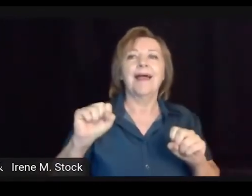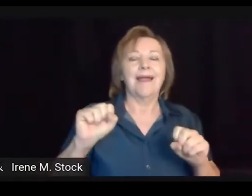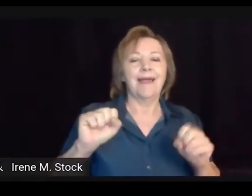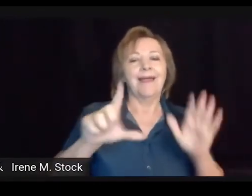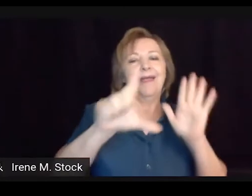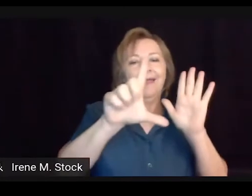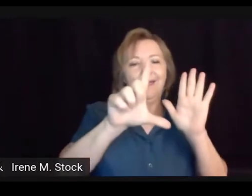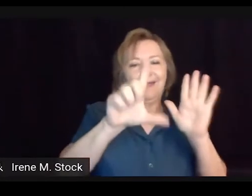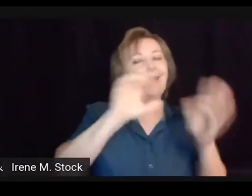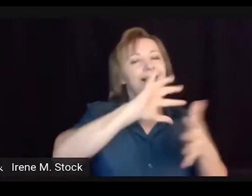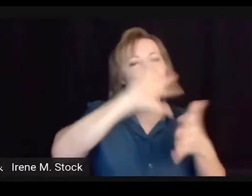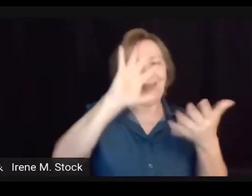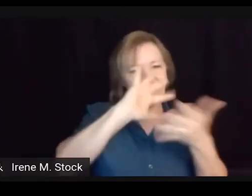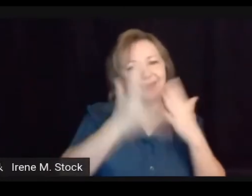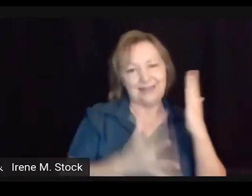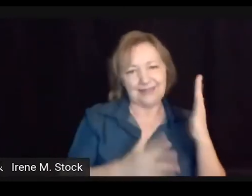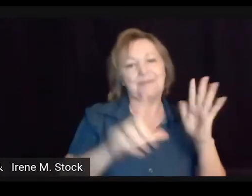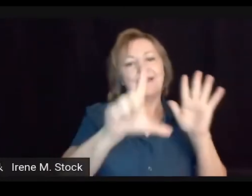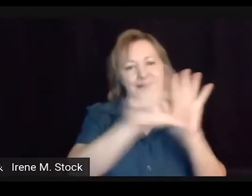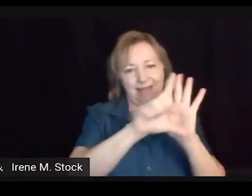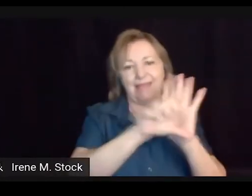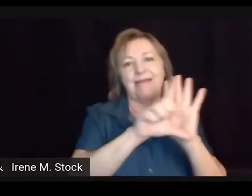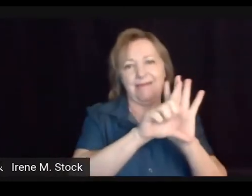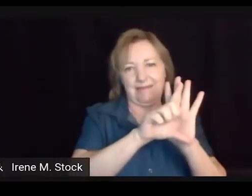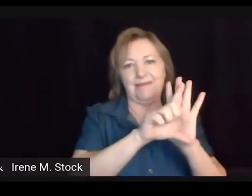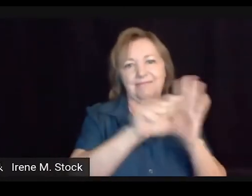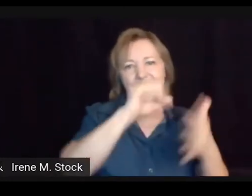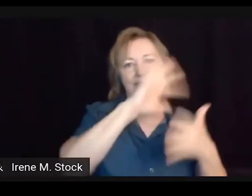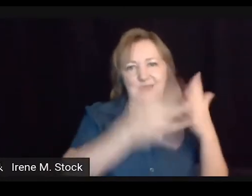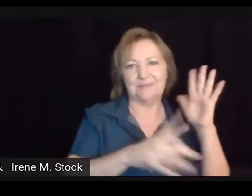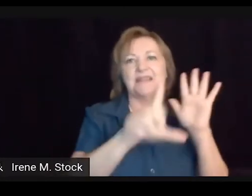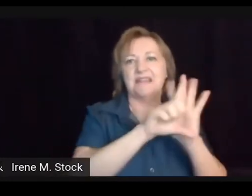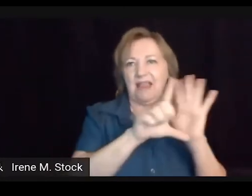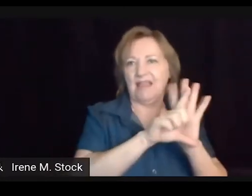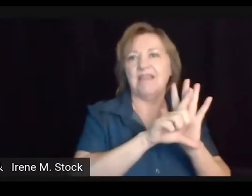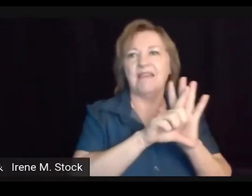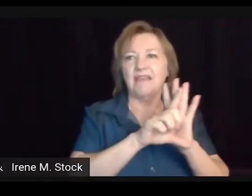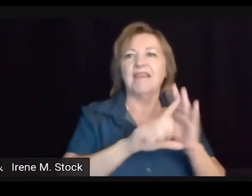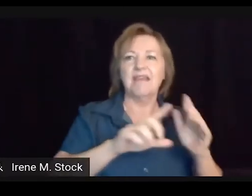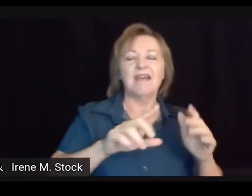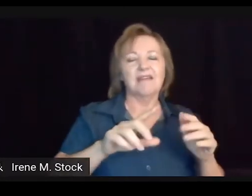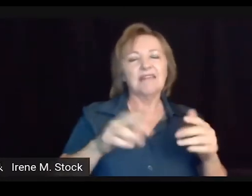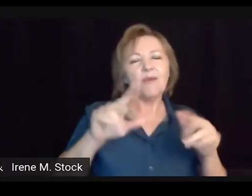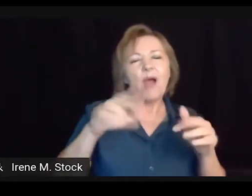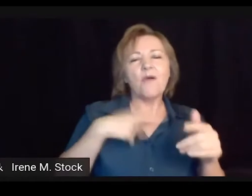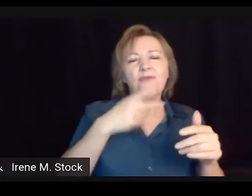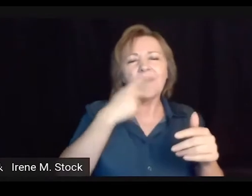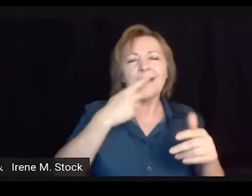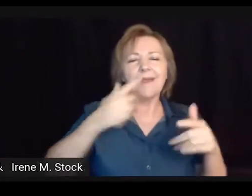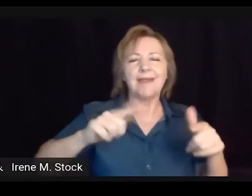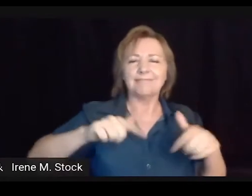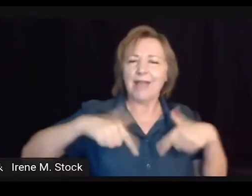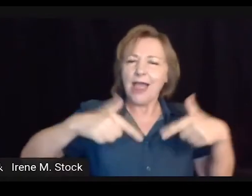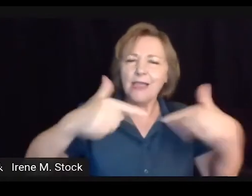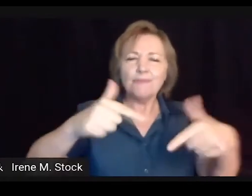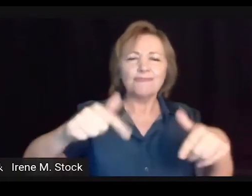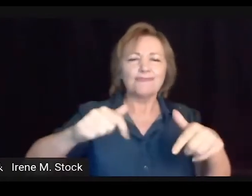temática que eu trago é em torno da legislação de Libras, da Libras.